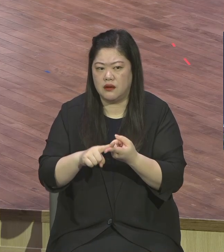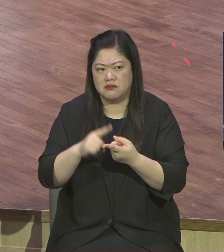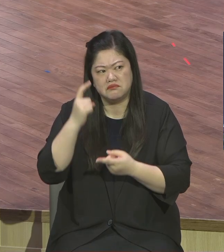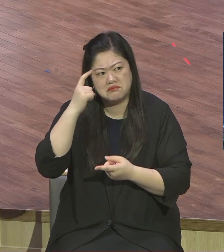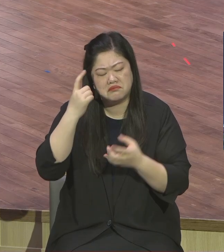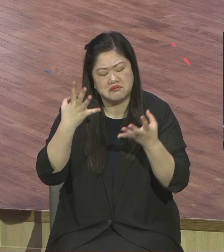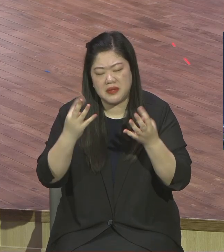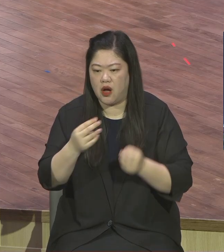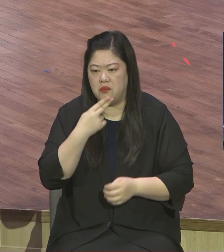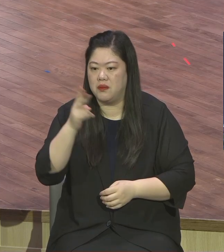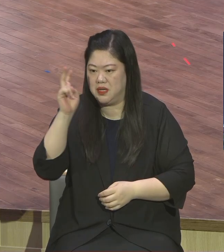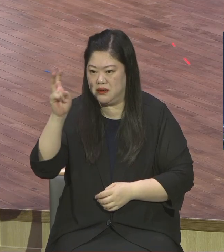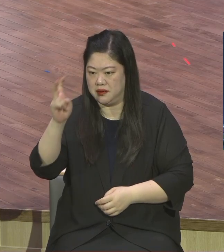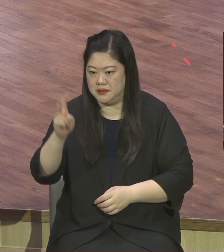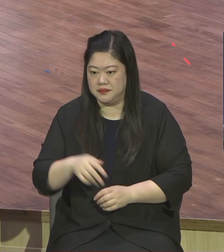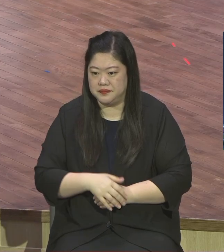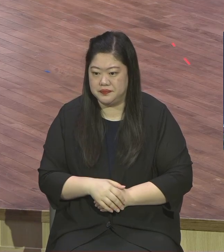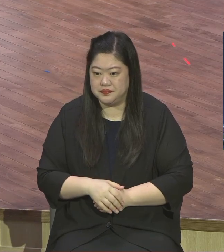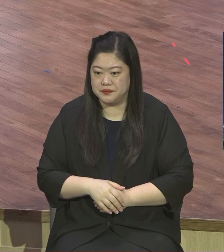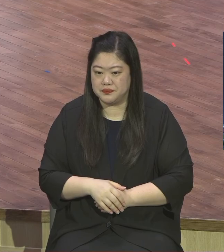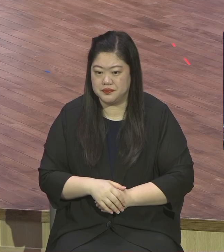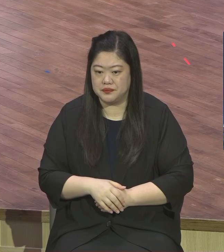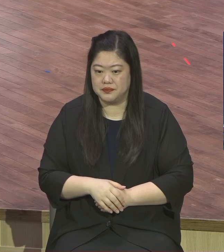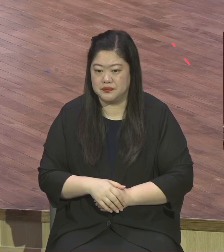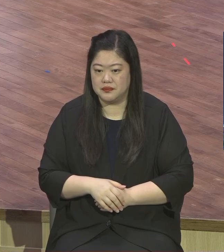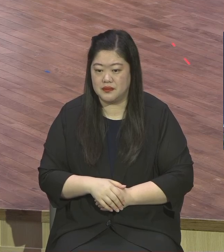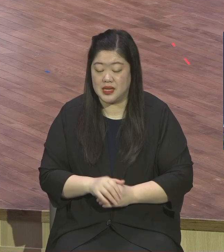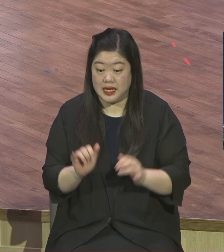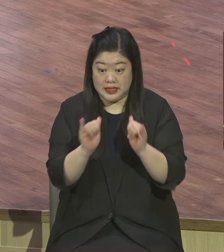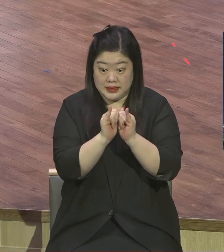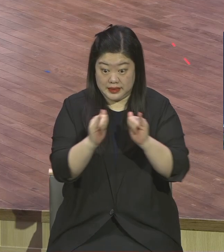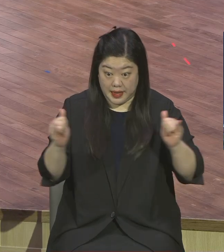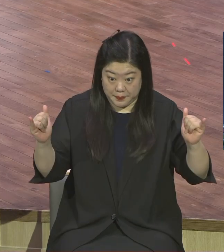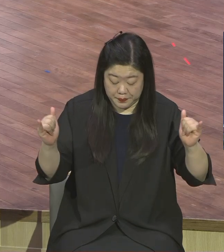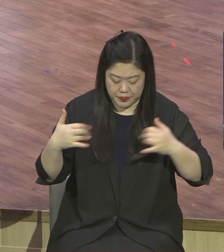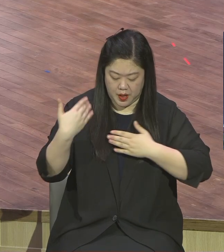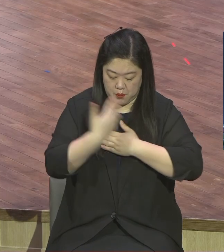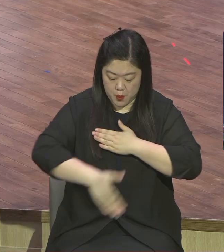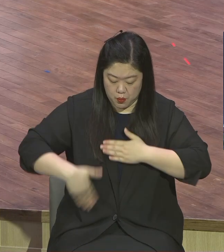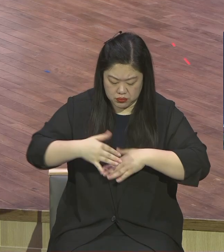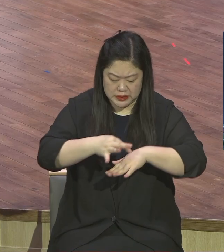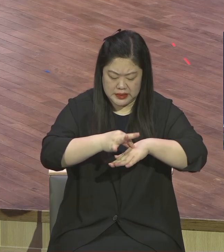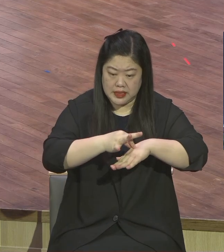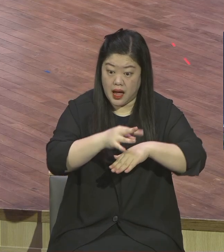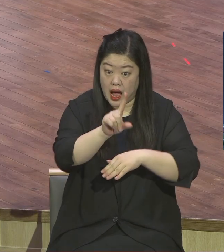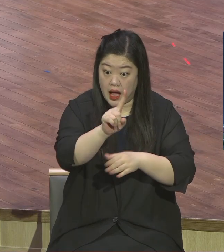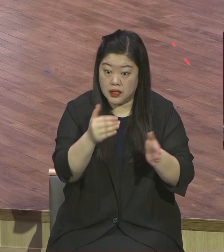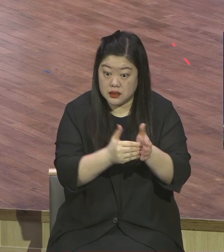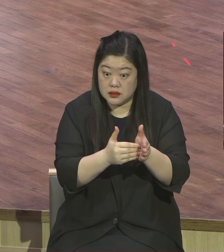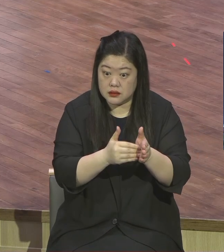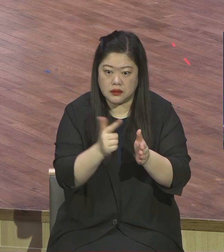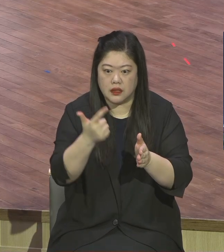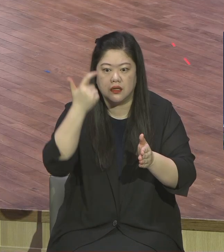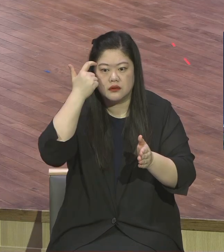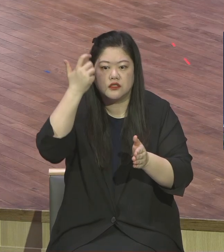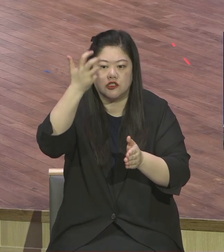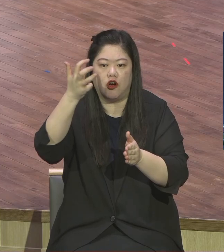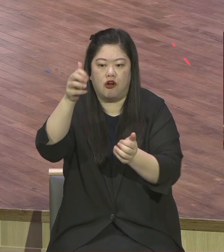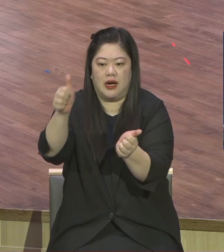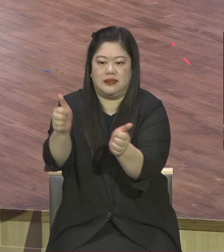인간은 단순히 육체만 가진 존재가 아니에요. 짐승들은 다 육체만 있어요. 육체만 있기